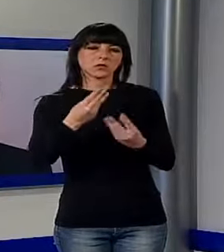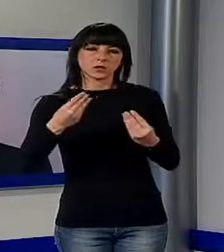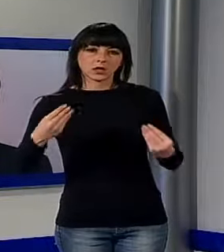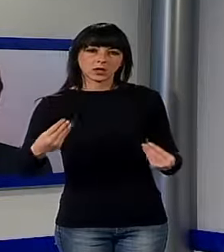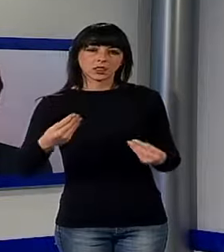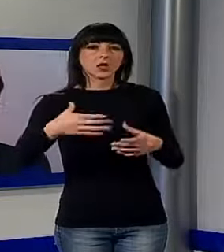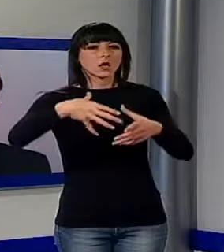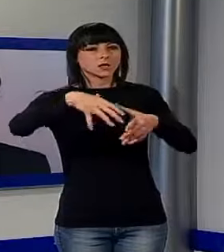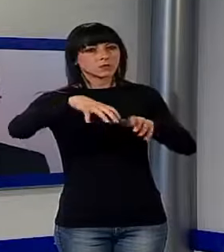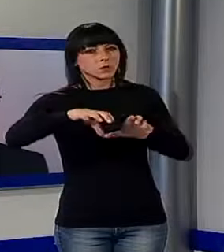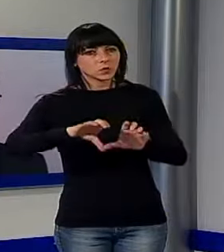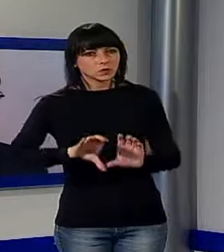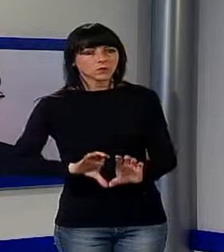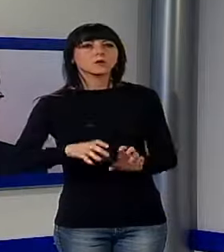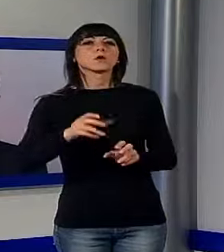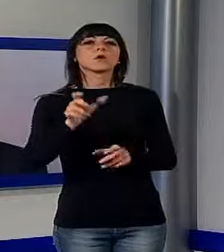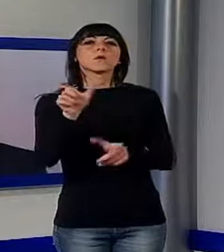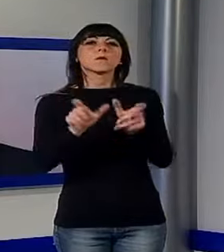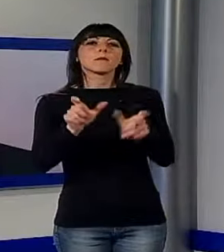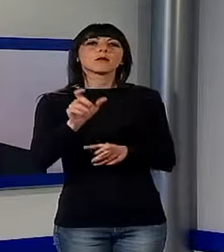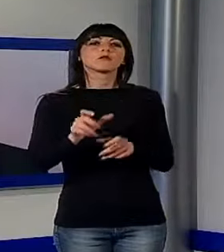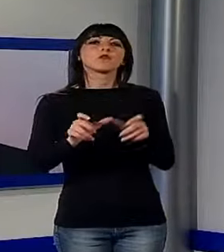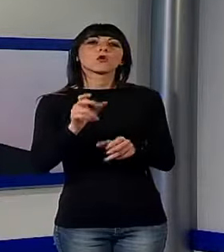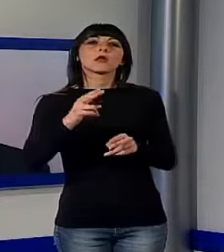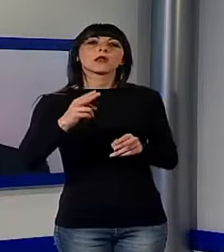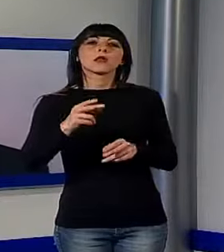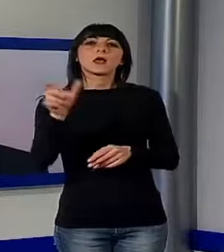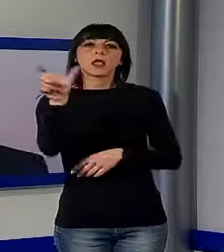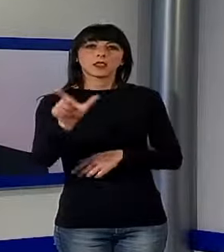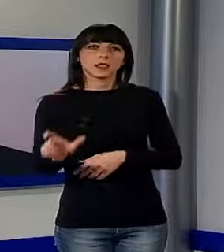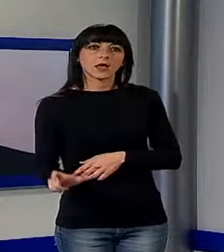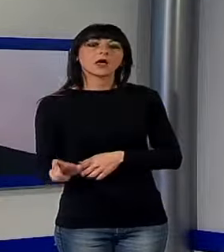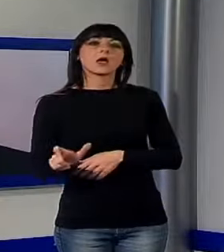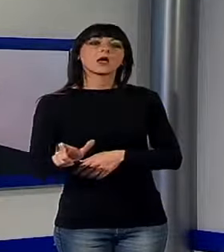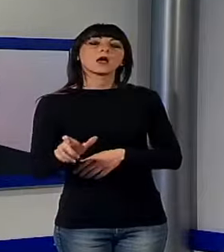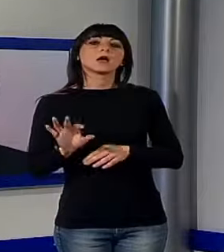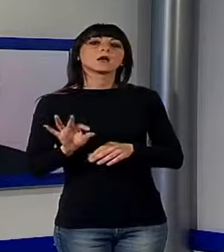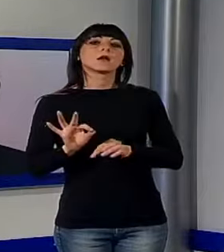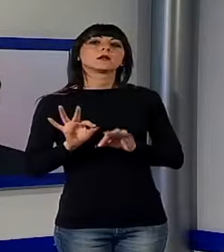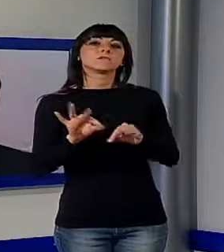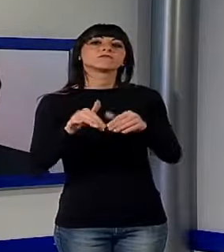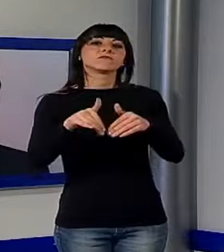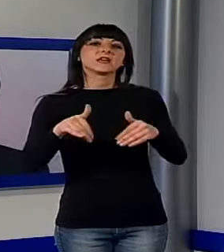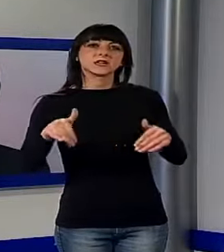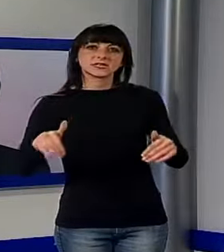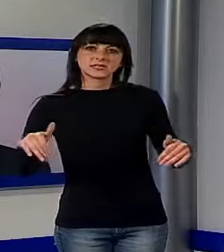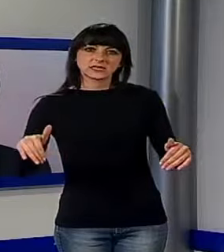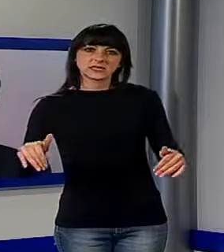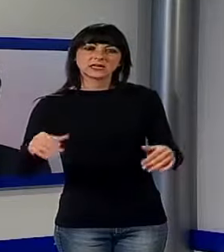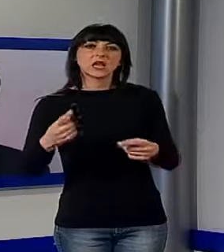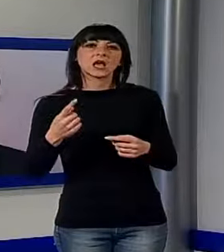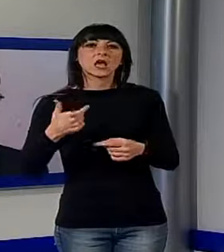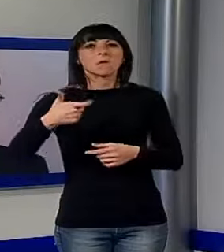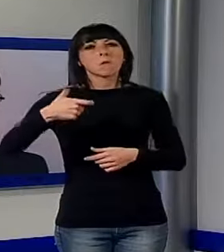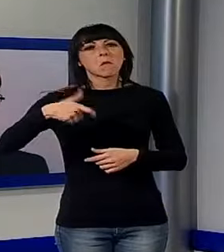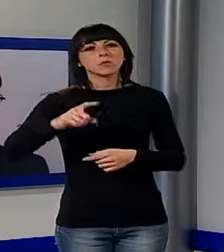di arrivi e di presenze di italiani in Bersilia. E questo pensiamo che sia un dato da collegare molto alla situazione di